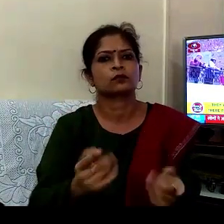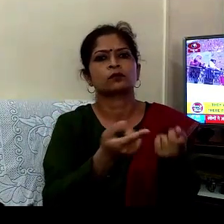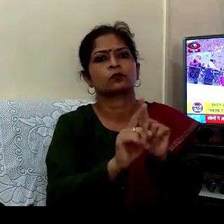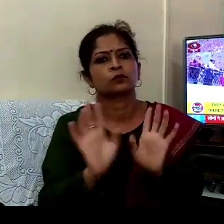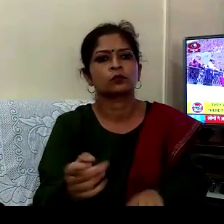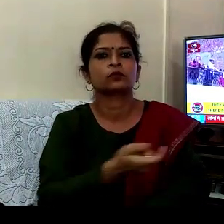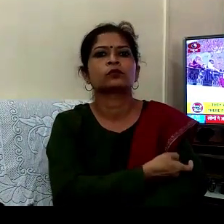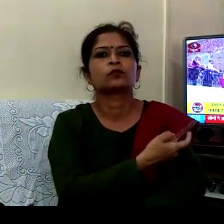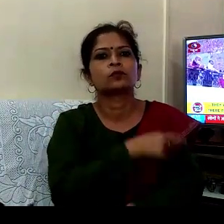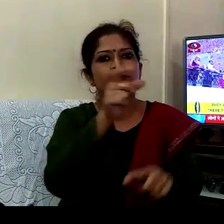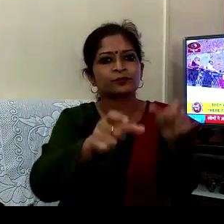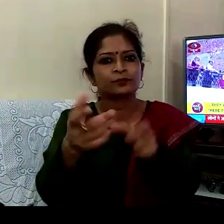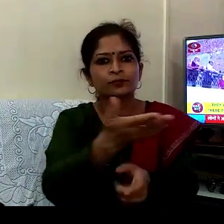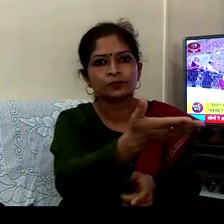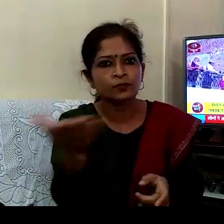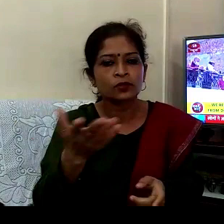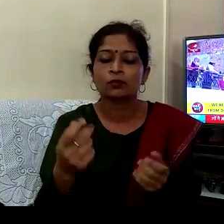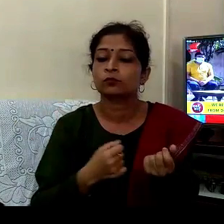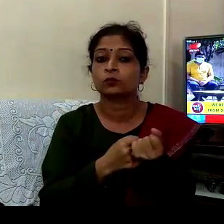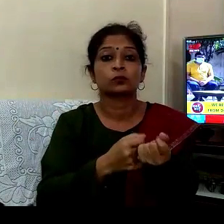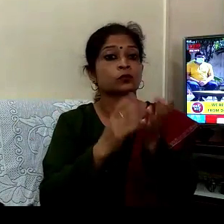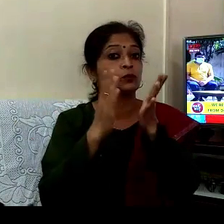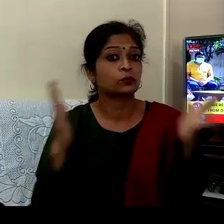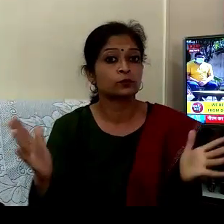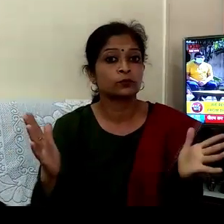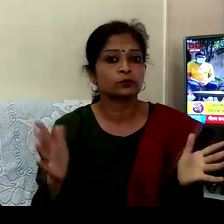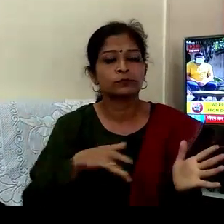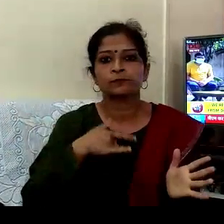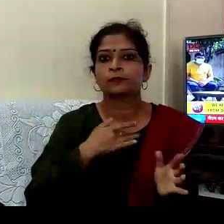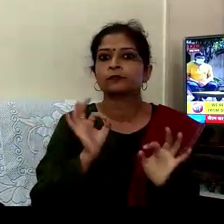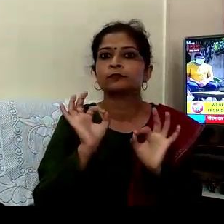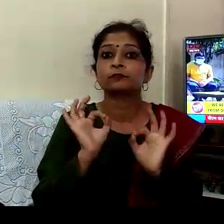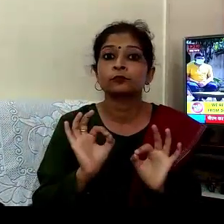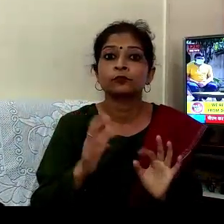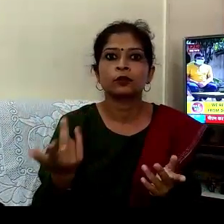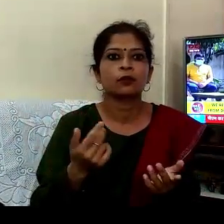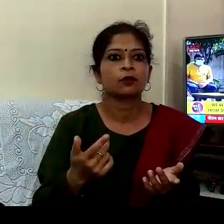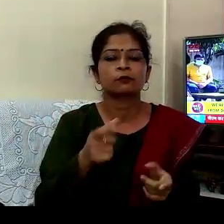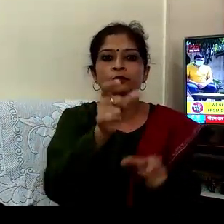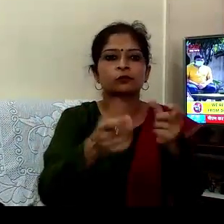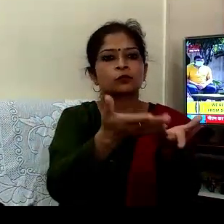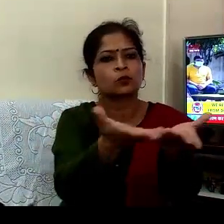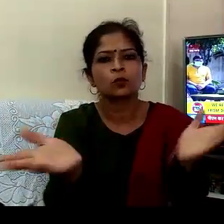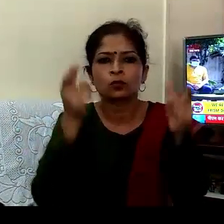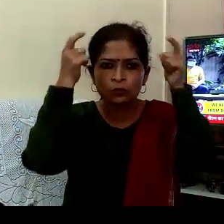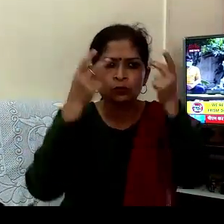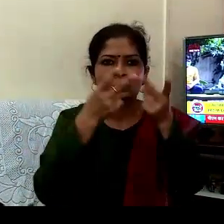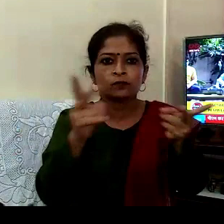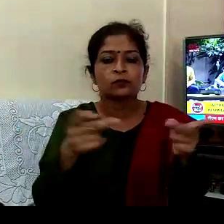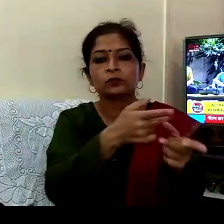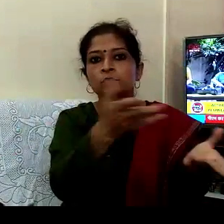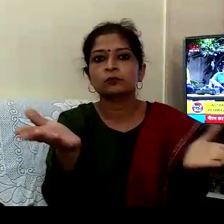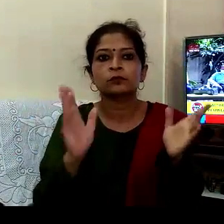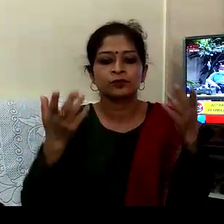ڈاکٹروں کا جہا تک بات ہے بہت سیوگ راجی بڑا اچھا ہم کو نے ٹیٹ کیا چاہے ستاف ہو وہ اچھل ہم